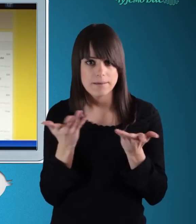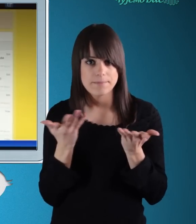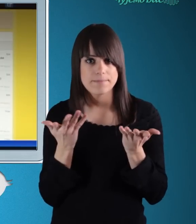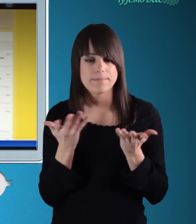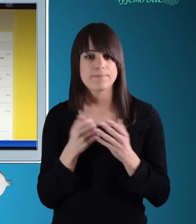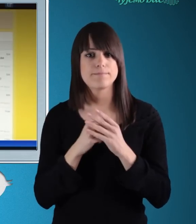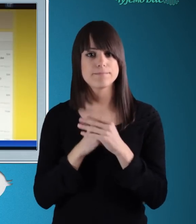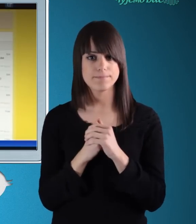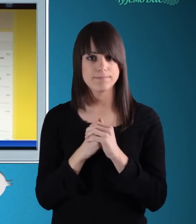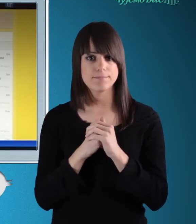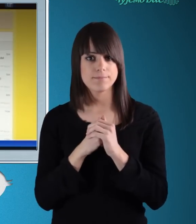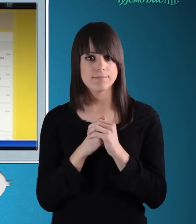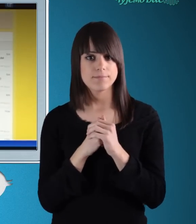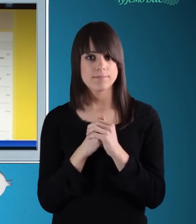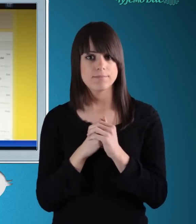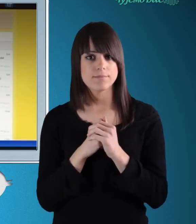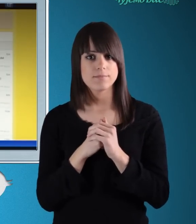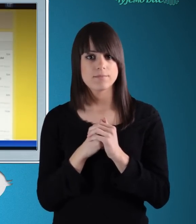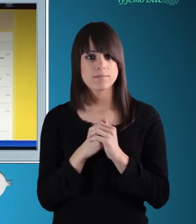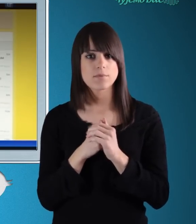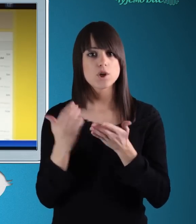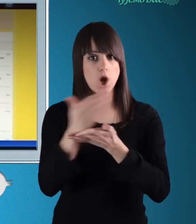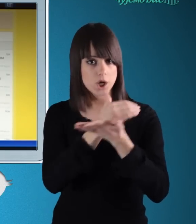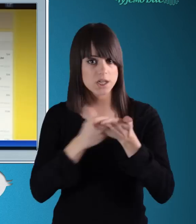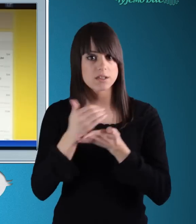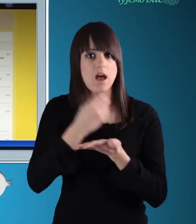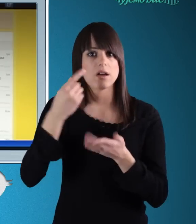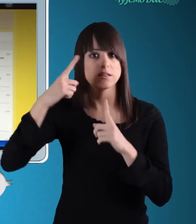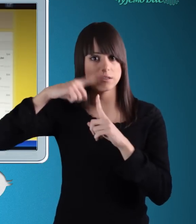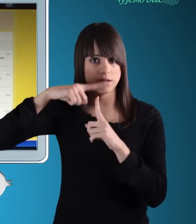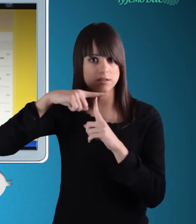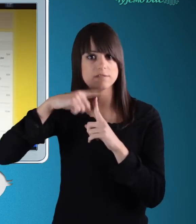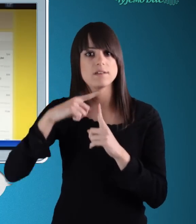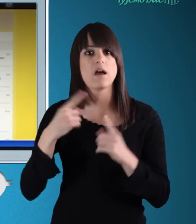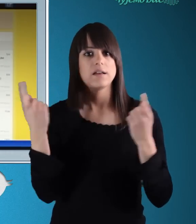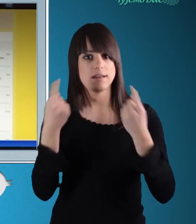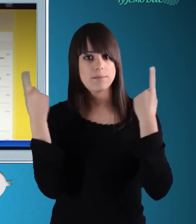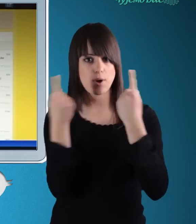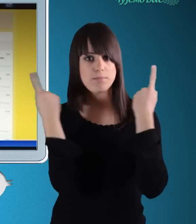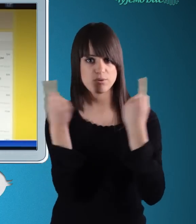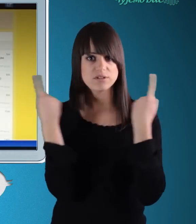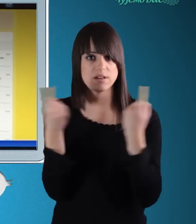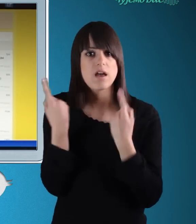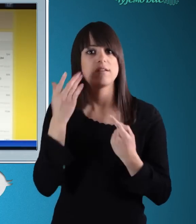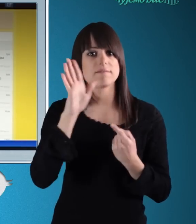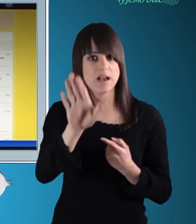Koristite Twitter da promovišete svoje ciljeve, svoje ideje, ukazujete na probleme i zastoje na putu do njihovog